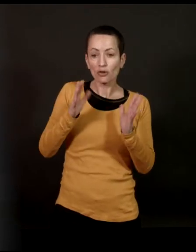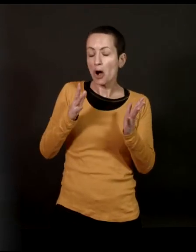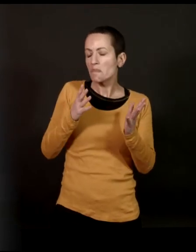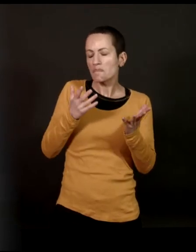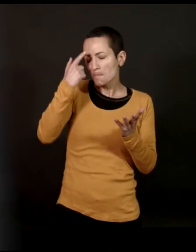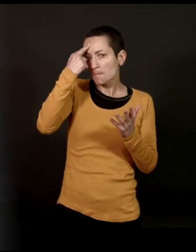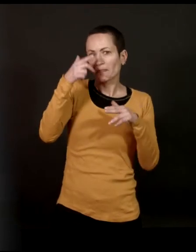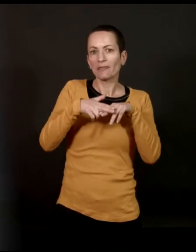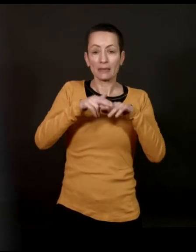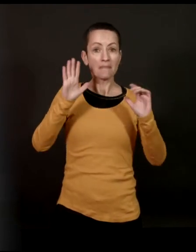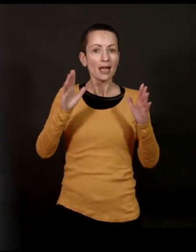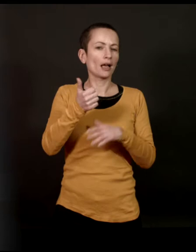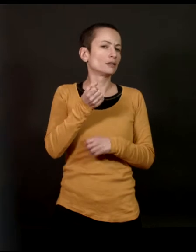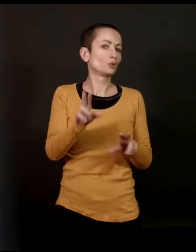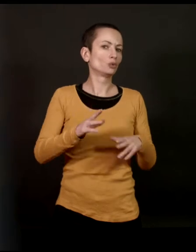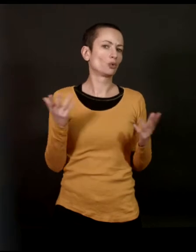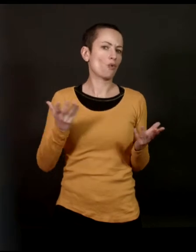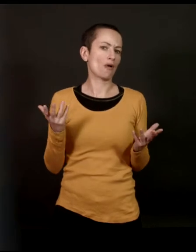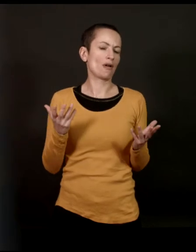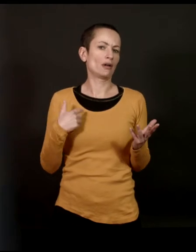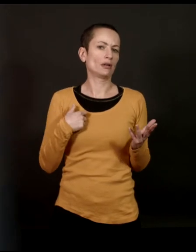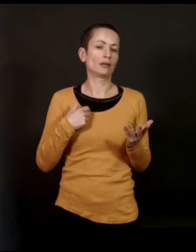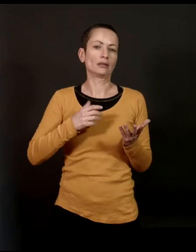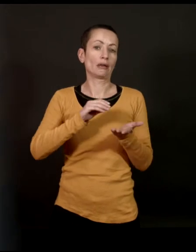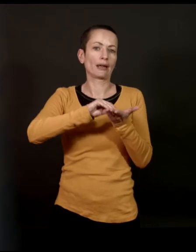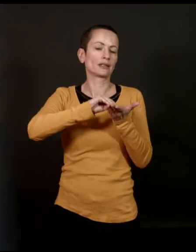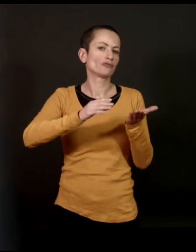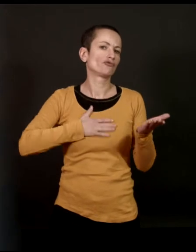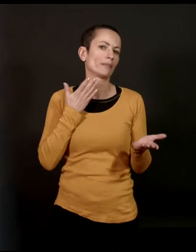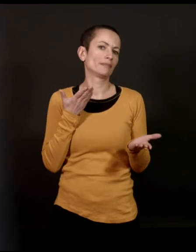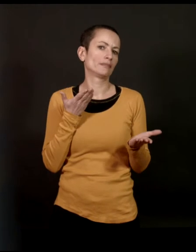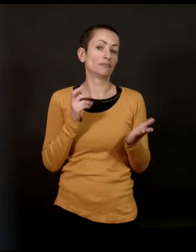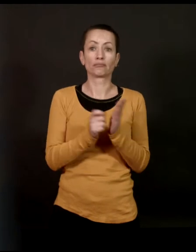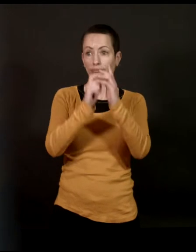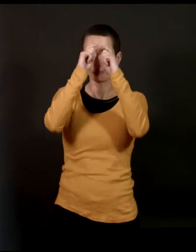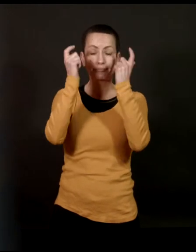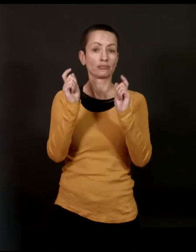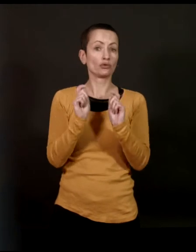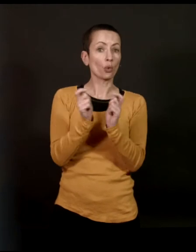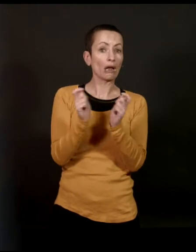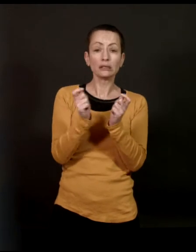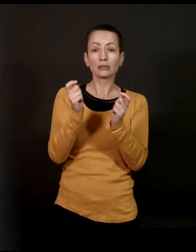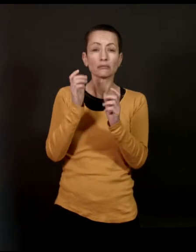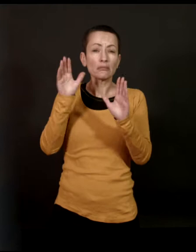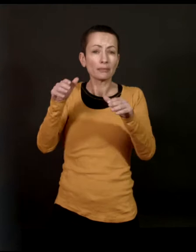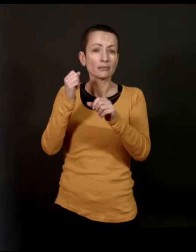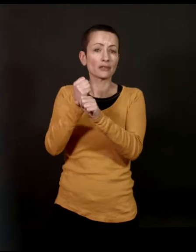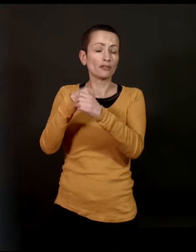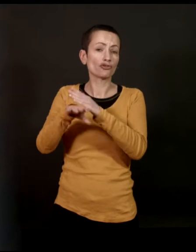dans l'écriture. Mais ce qui est sûr, c'est que de toute manière, j'aime écrire. Et je pense que c'est quand on est journaliste, y compris en quotidien, y